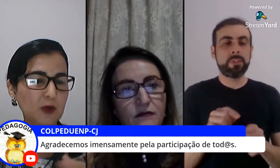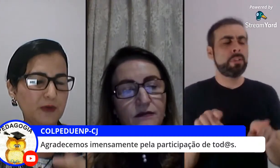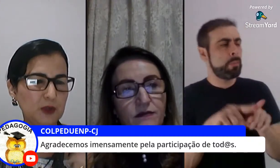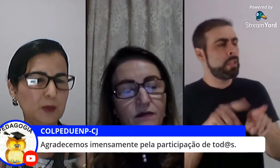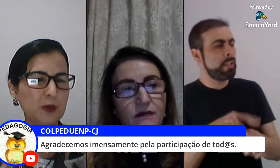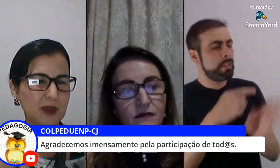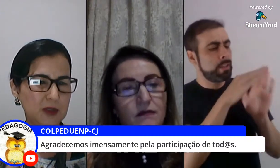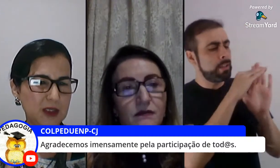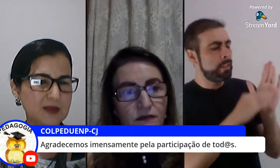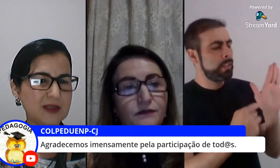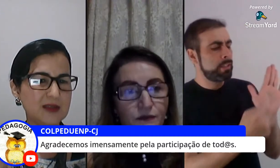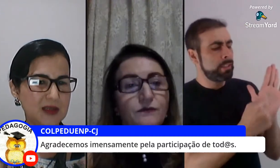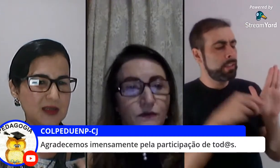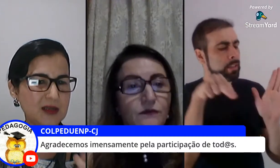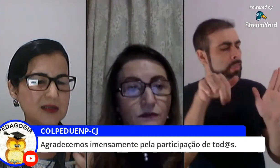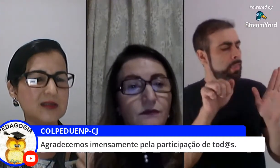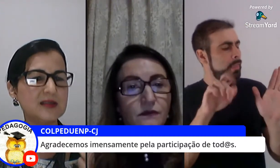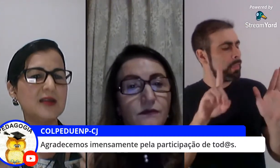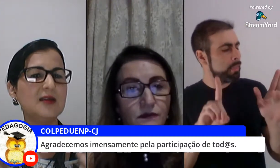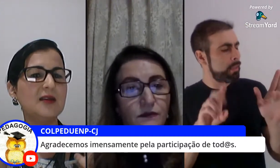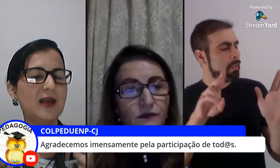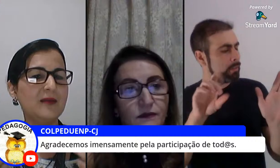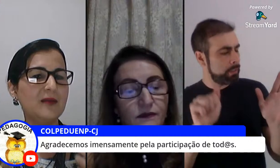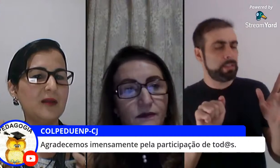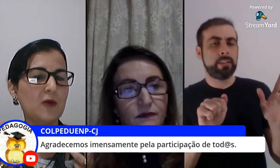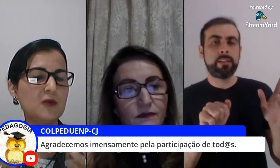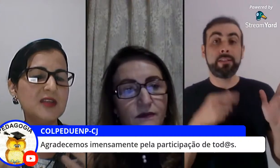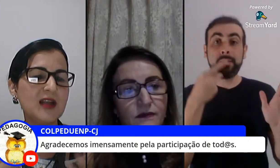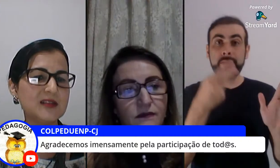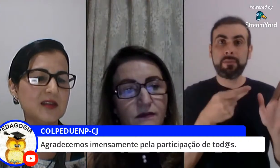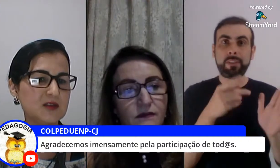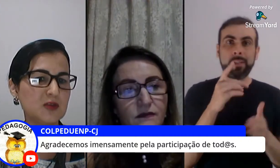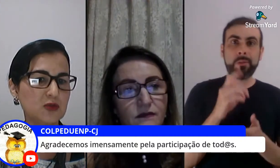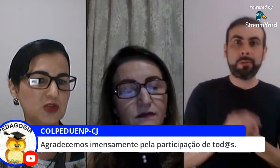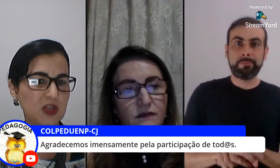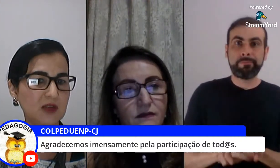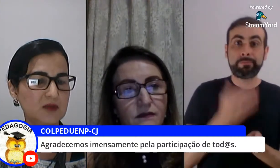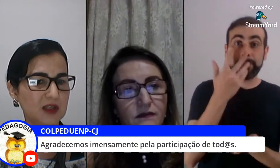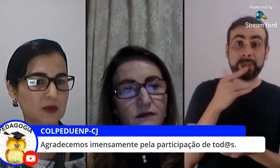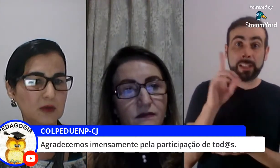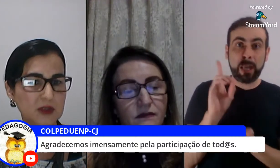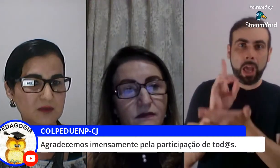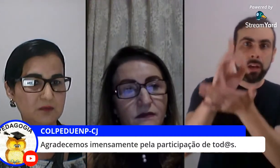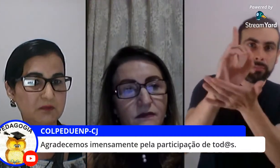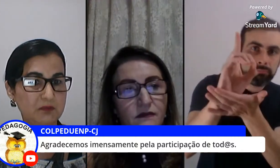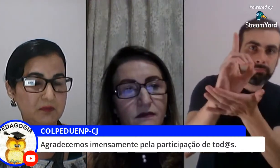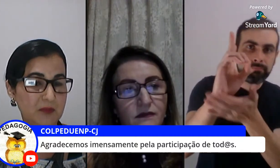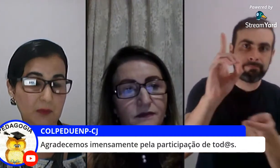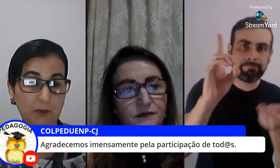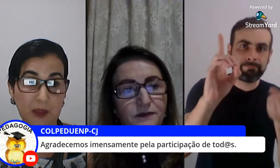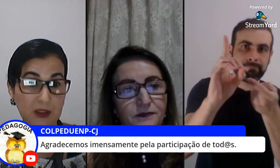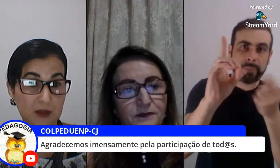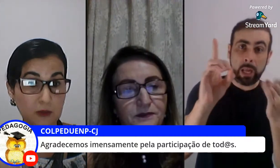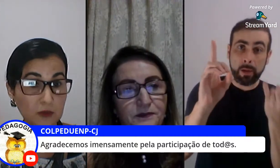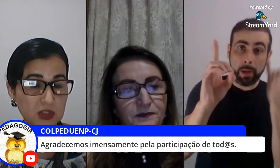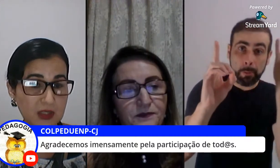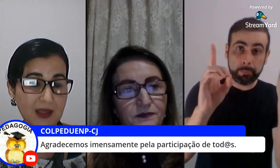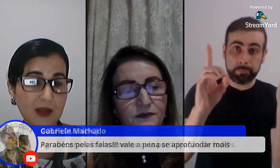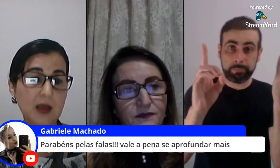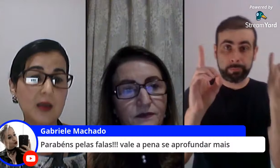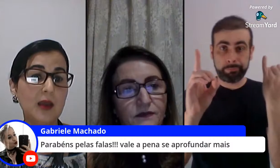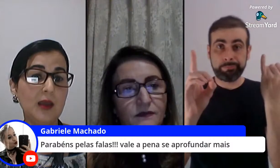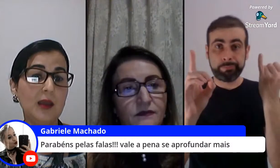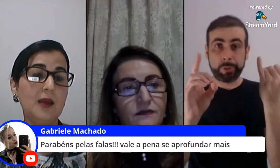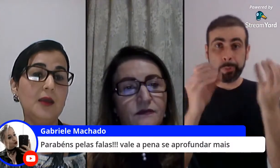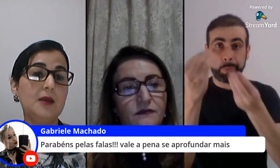lembro que eu falei do protagonismo das crianças considerar as crianças como sujeitos e atores em plenitude